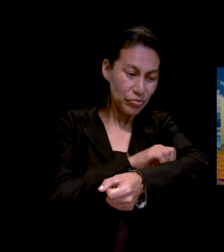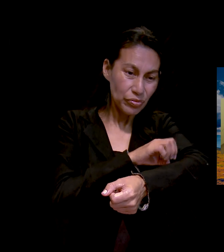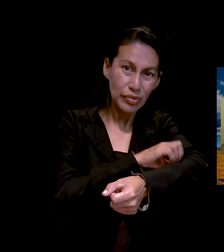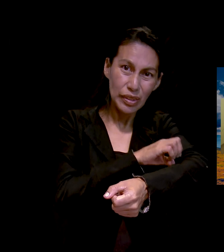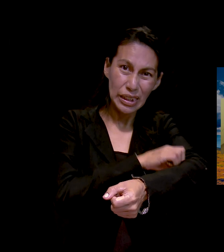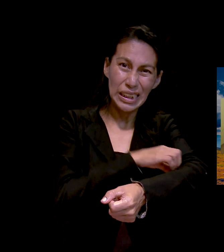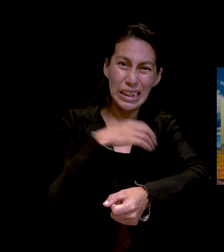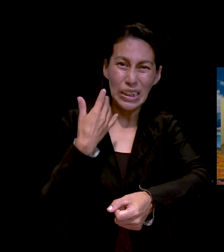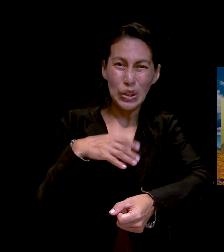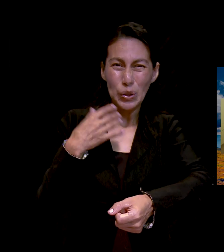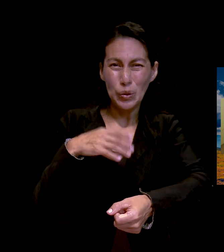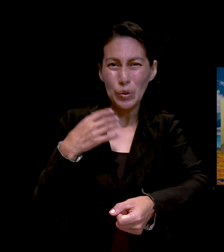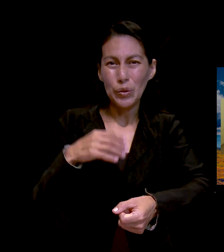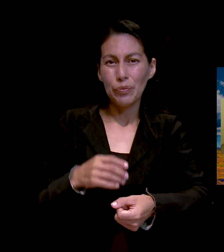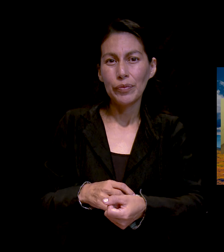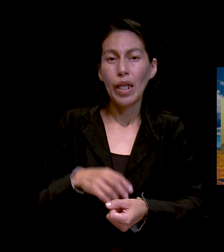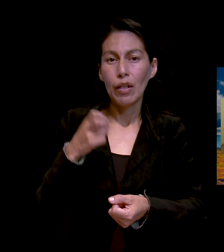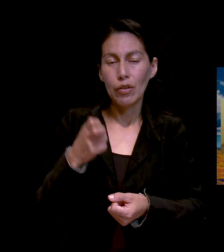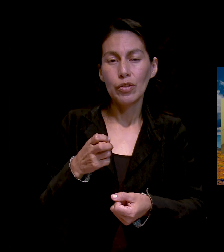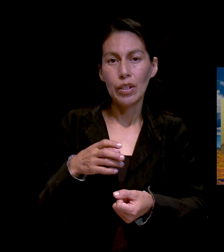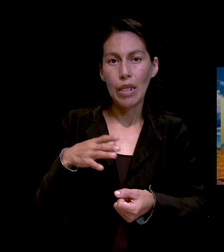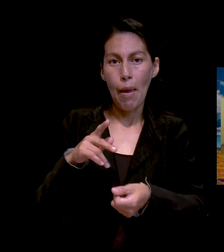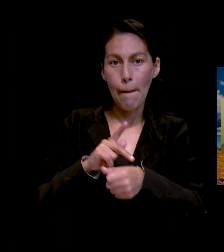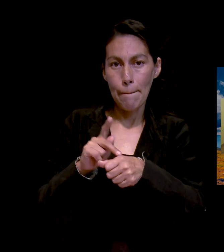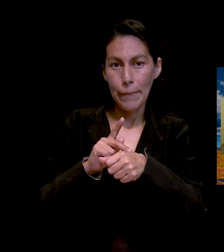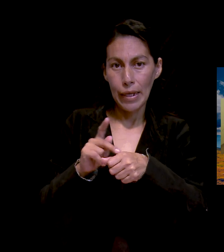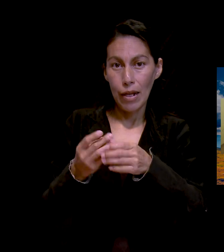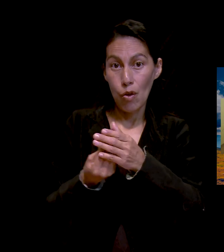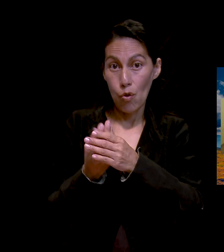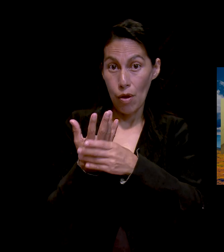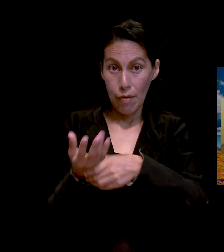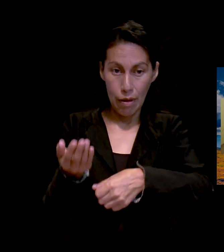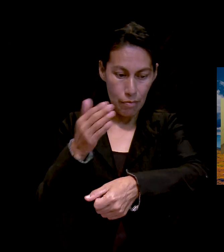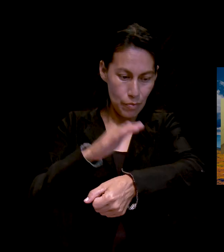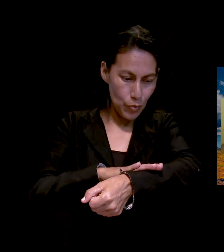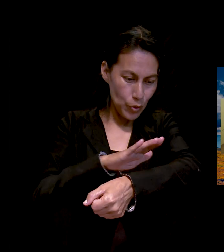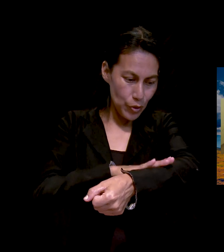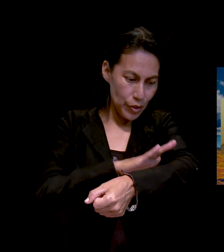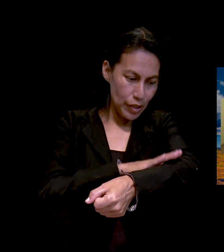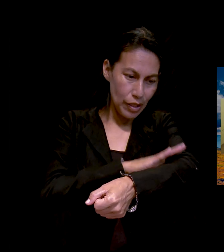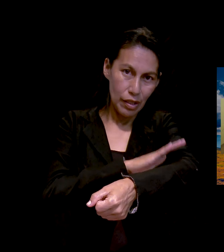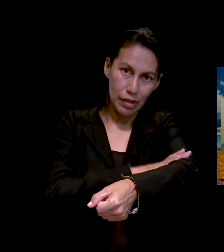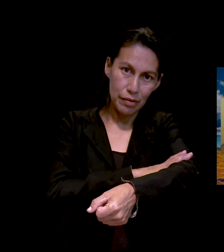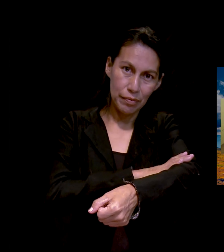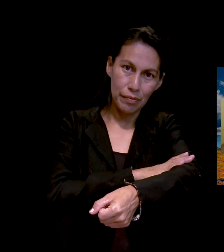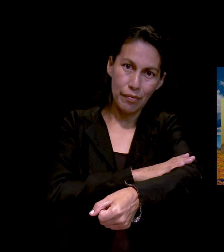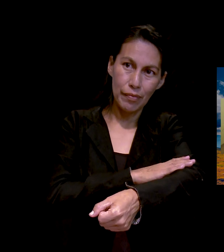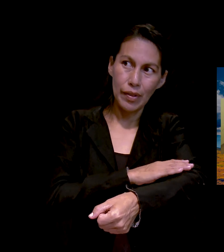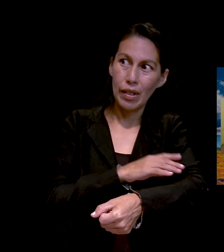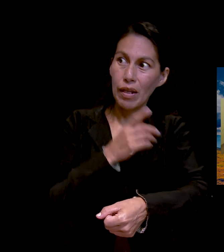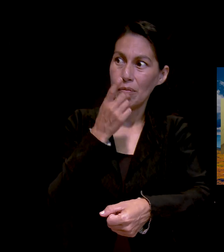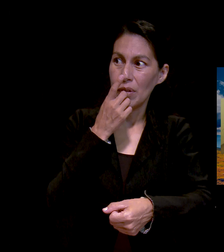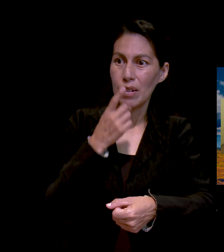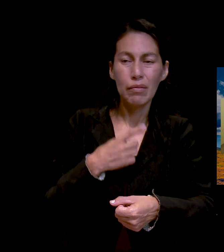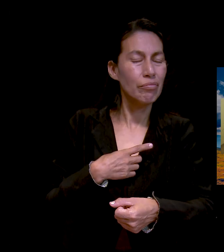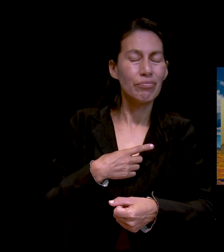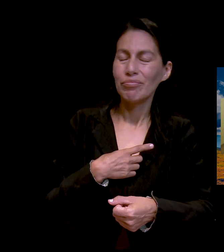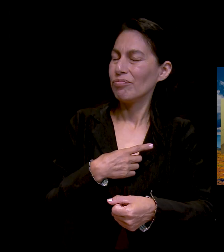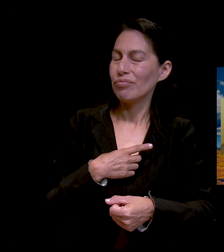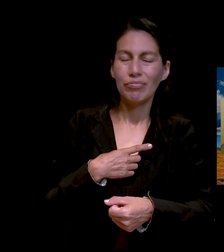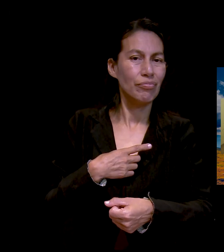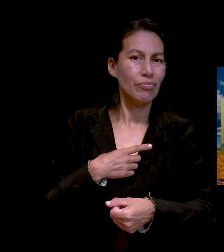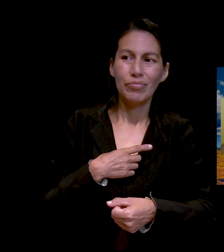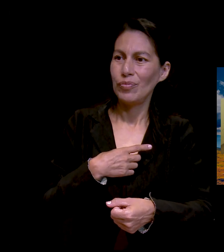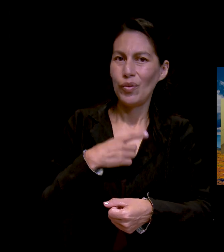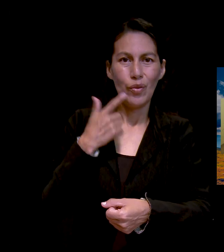trasplante. Pero, este, él no, él dijo, no, yo no quiero hacer eso. Entonces con el